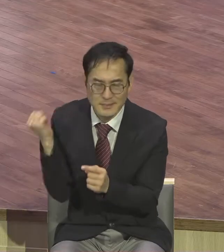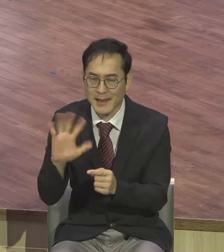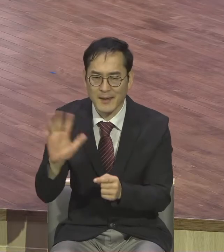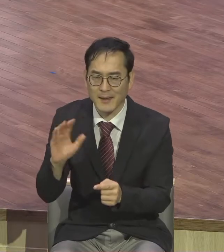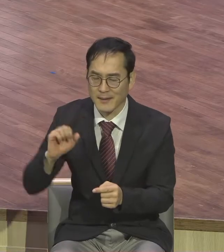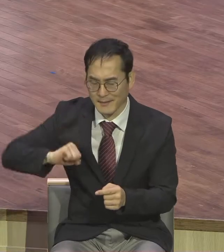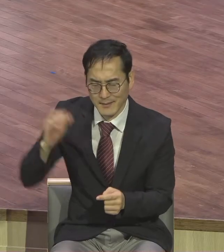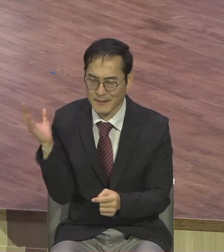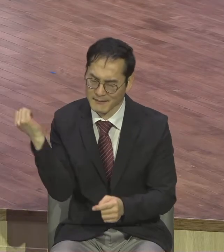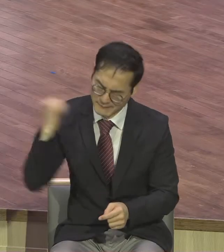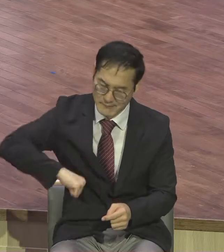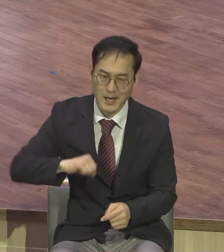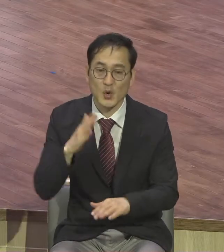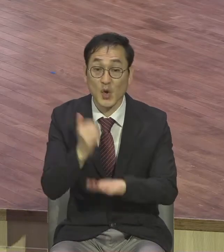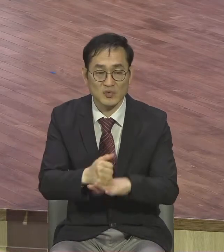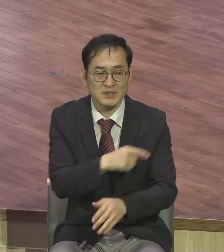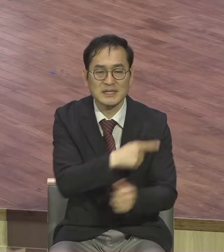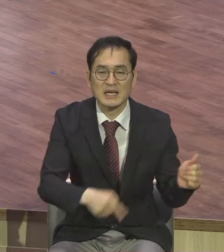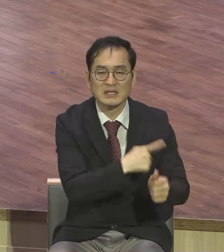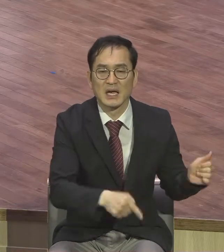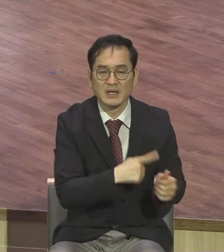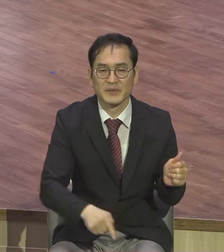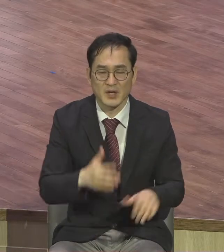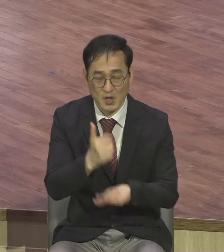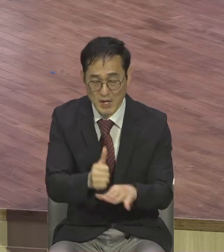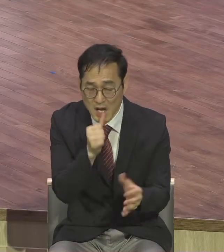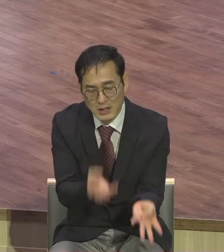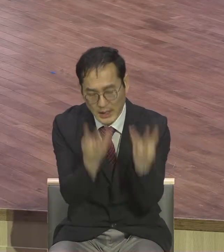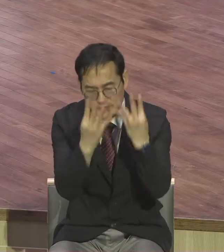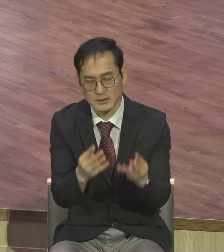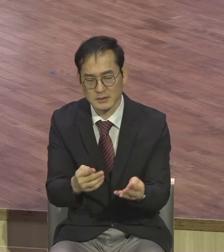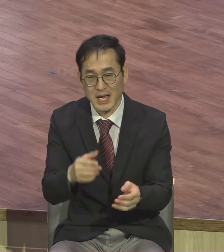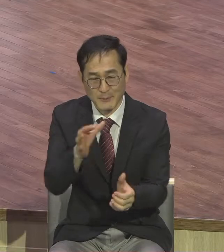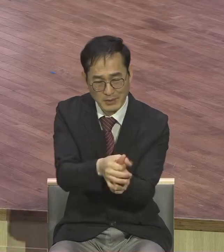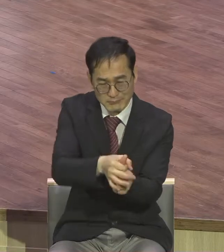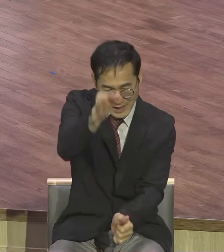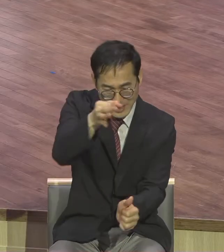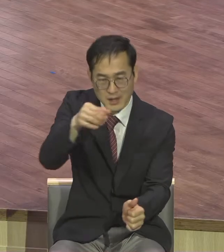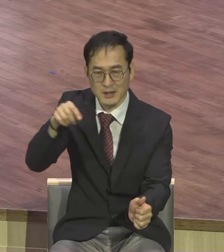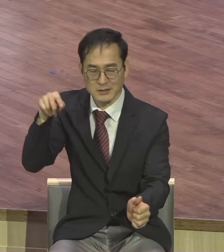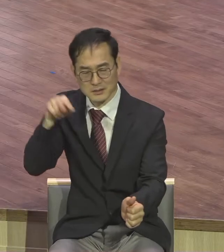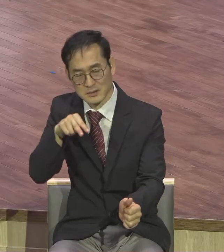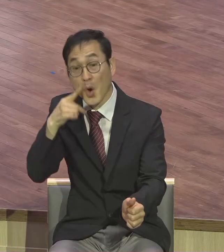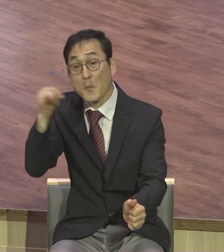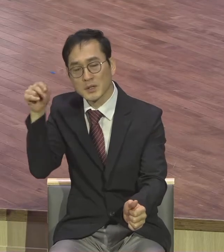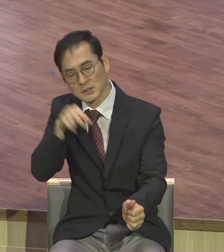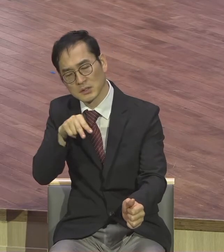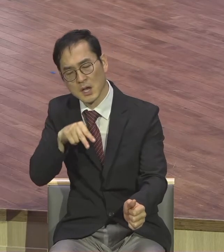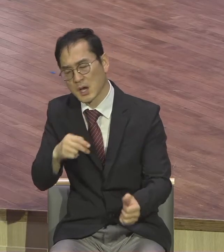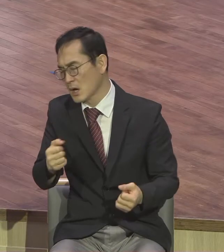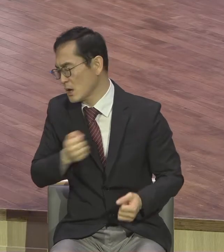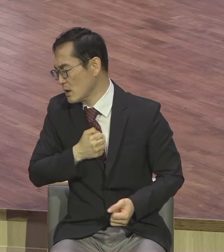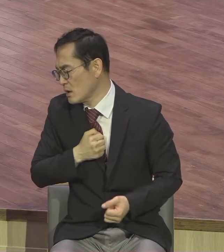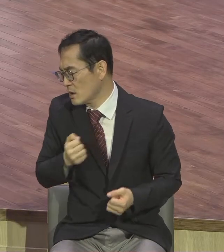그리고 어머니가 통곡하잖아 통곡 그렇게 사랑한 자식이 좀 잘되기를 바랐는데